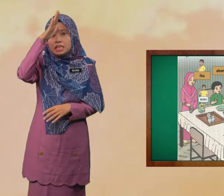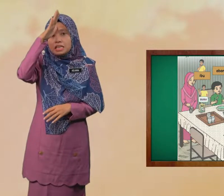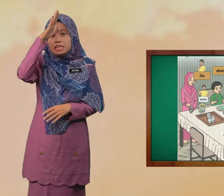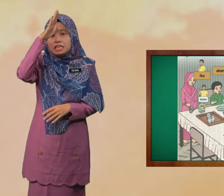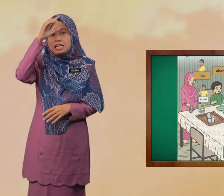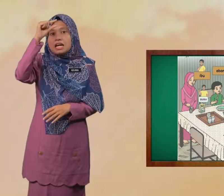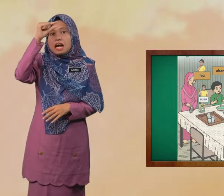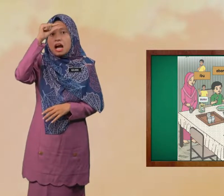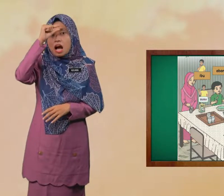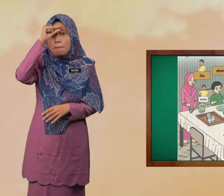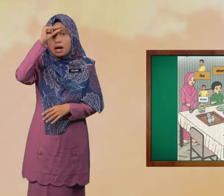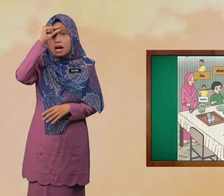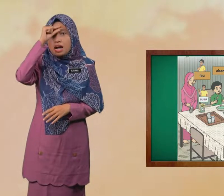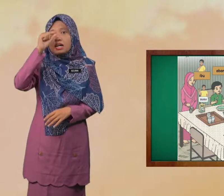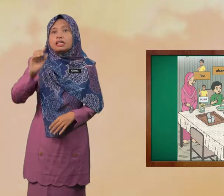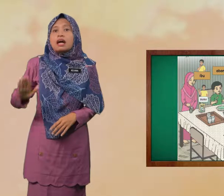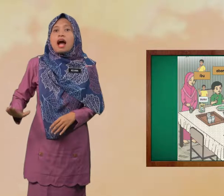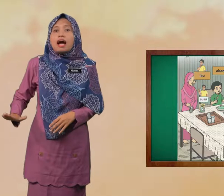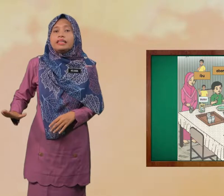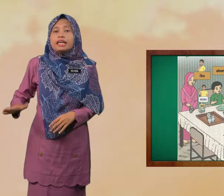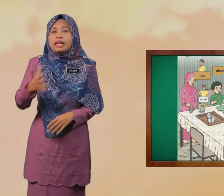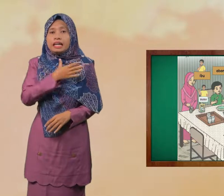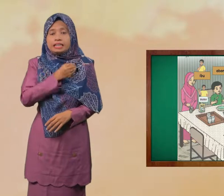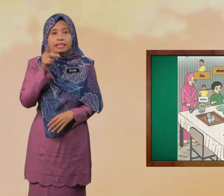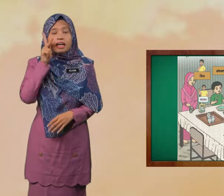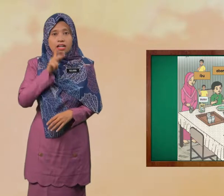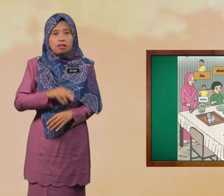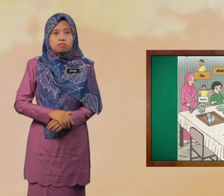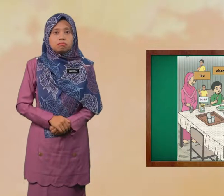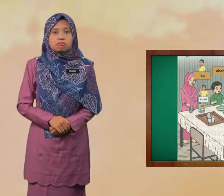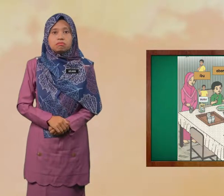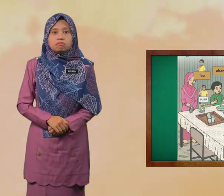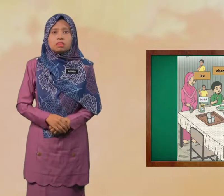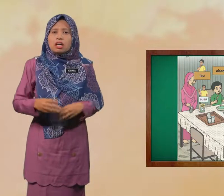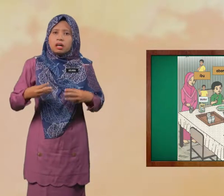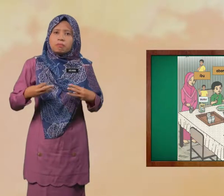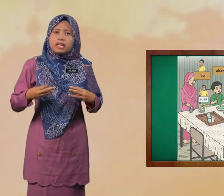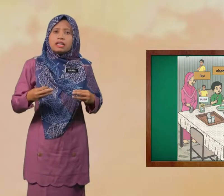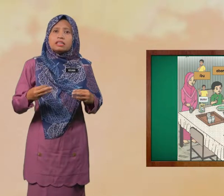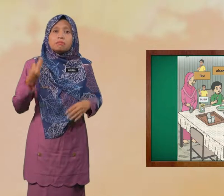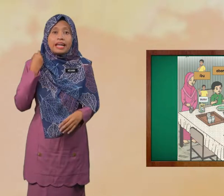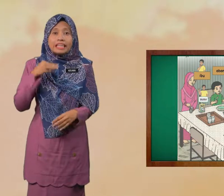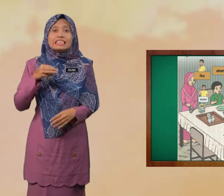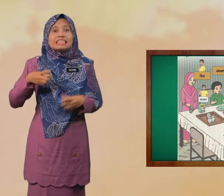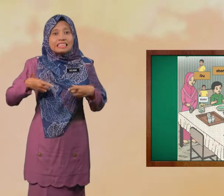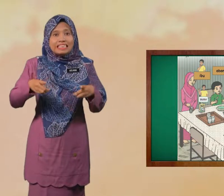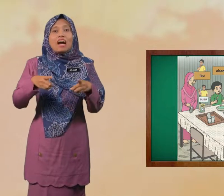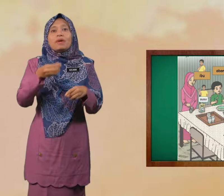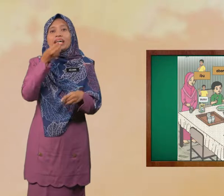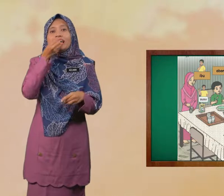Seterusnya Ini Abang Abang Adik Dan Kakak Mereka Sedang Makan